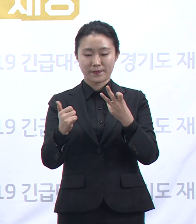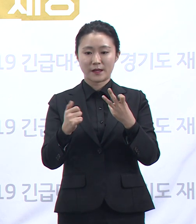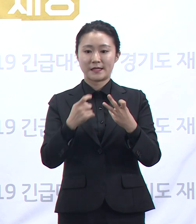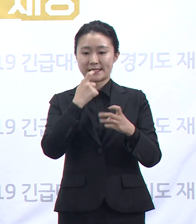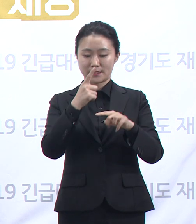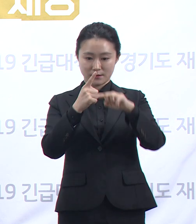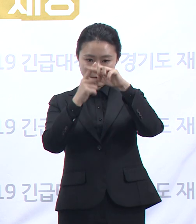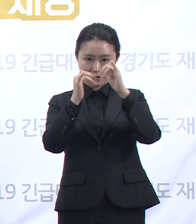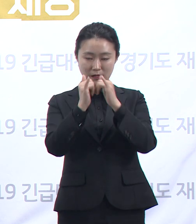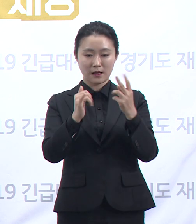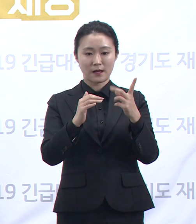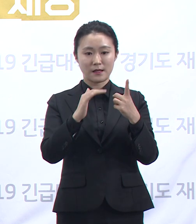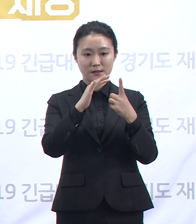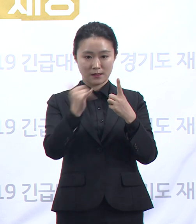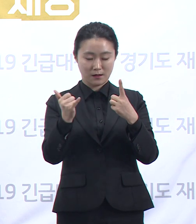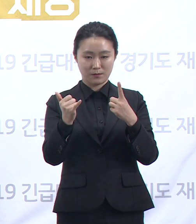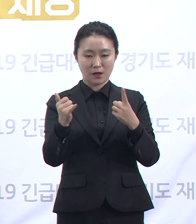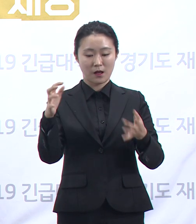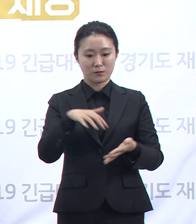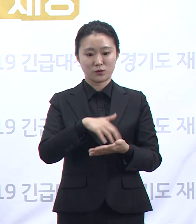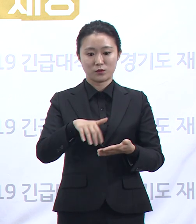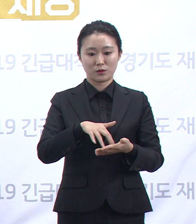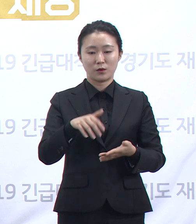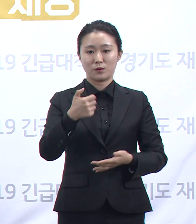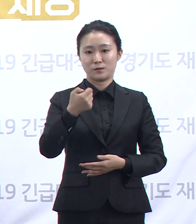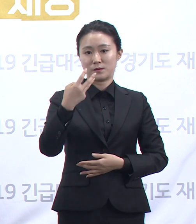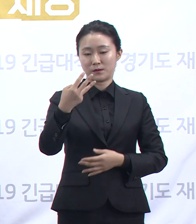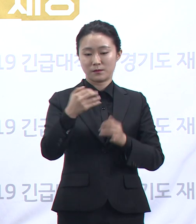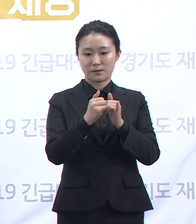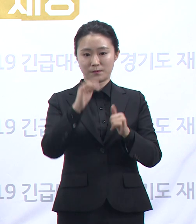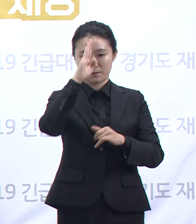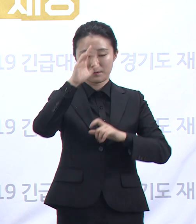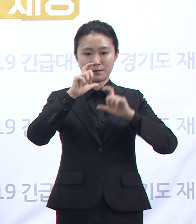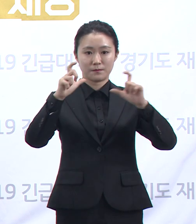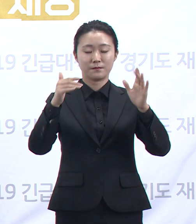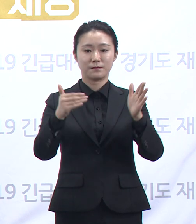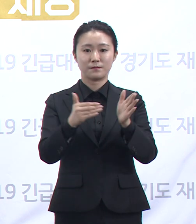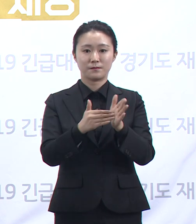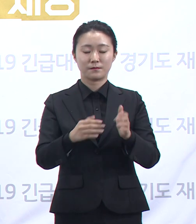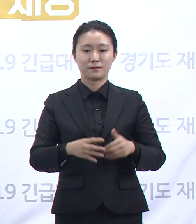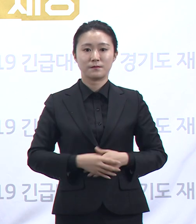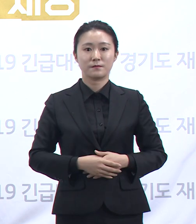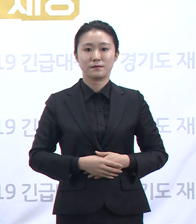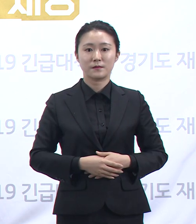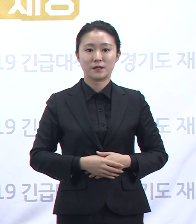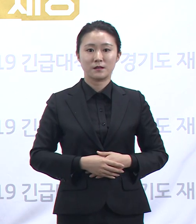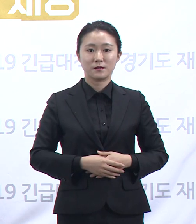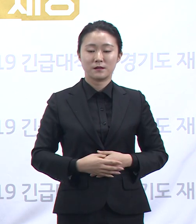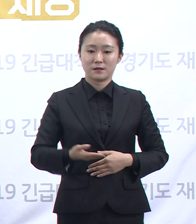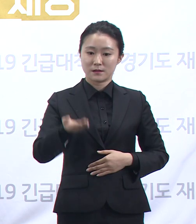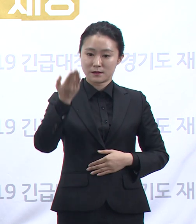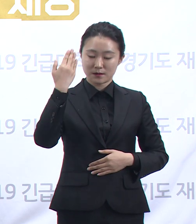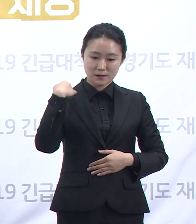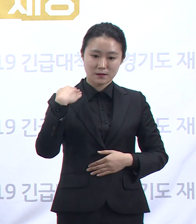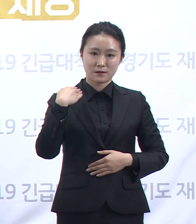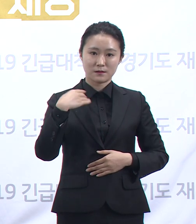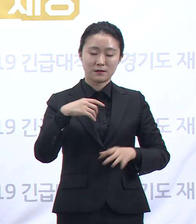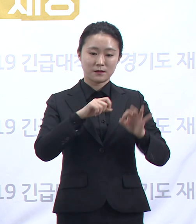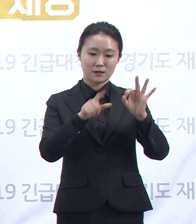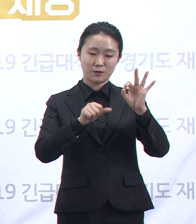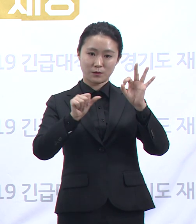지난 10월 5일 이 병원 5층 501에서 503호 내에서 유증상자 10명이 발생해서